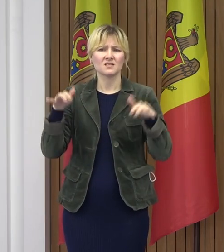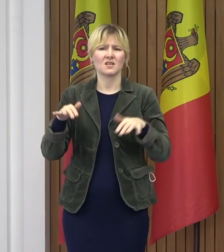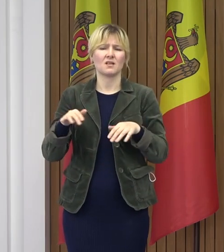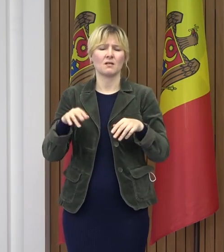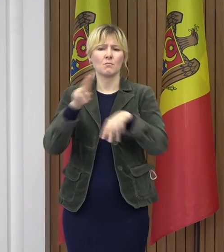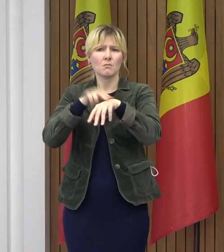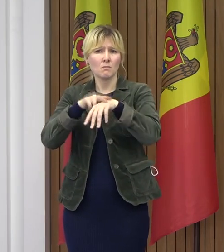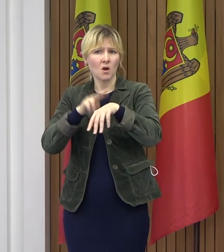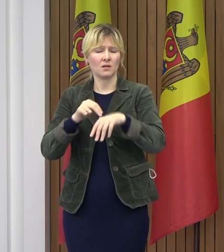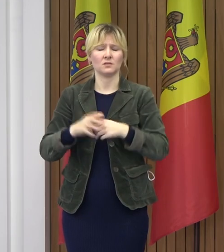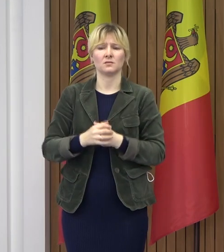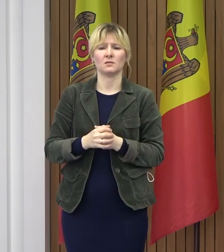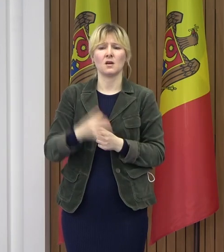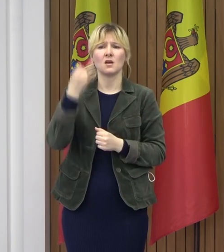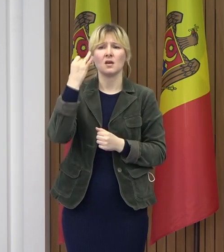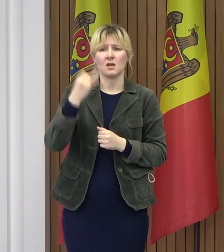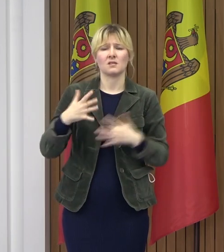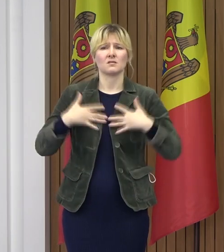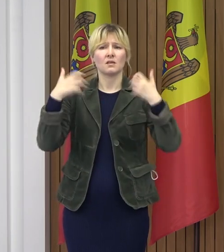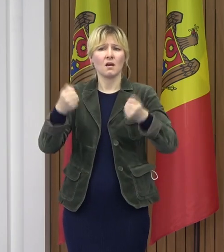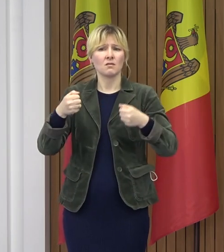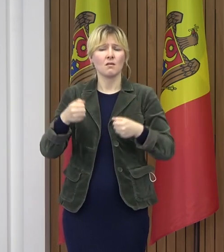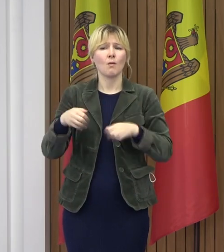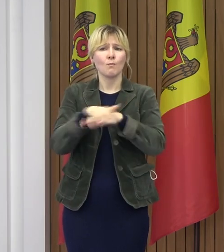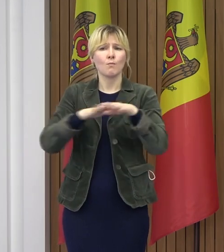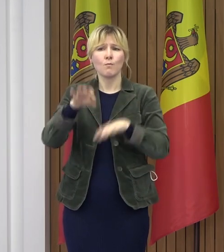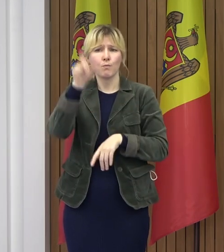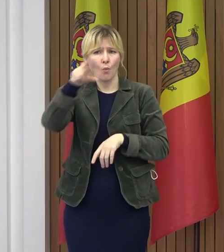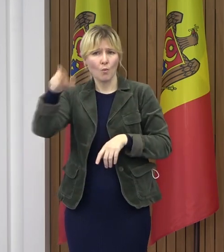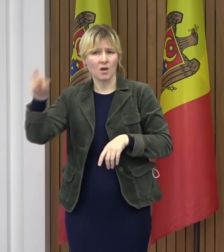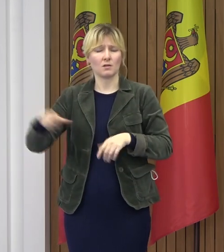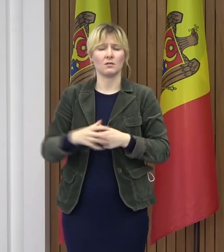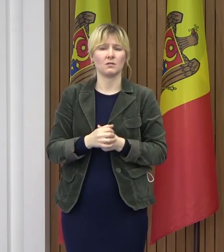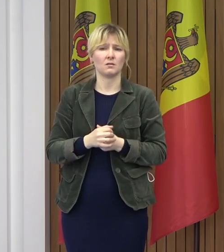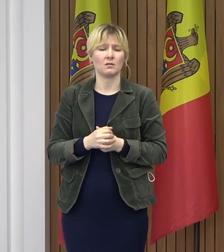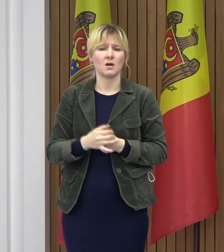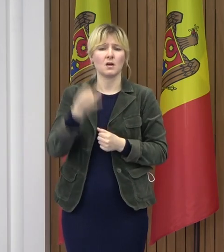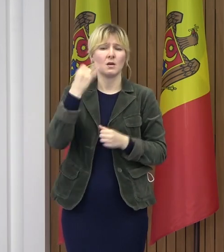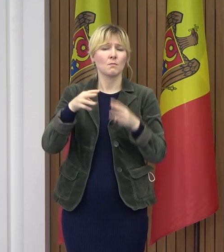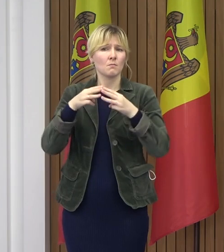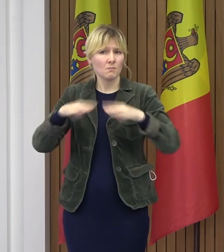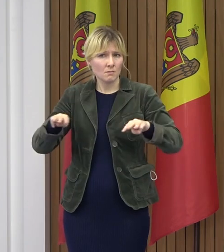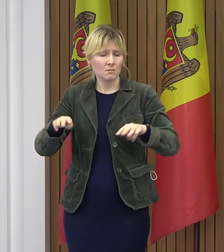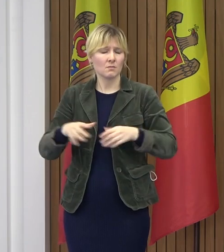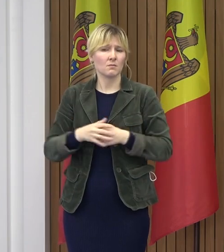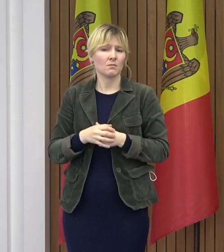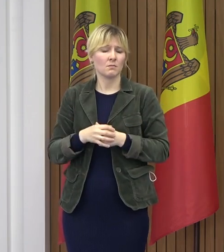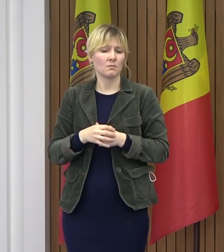cu Agenția Națională Sanatate Publică, cu Agenția Națională